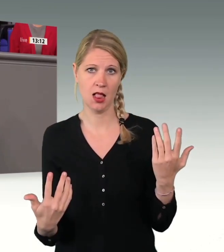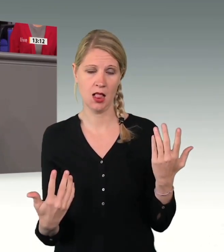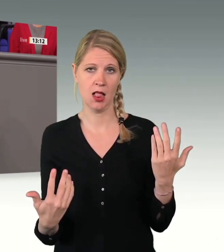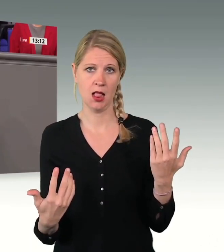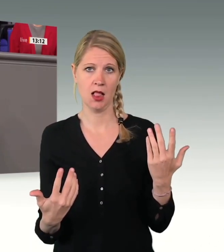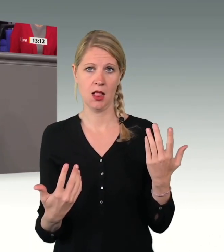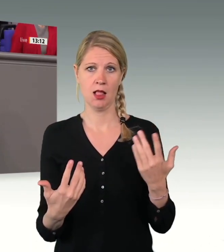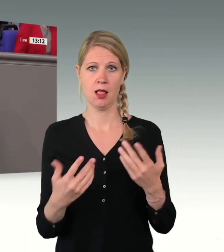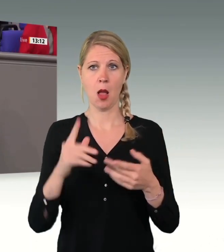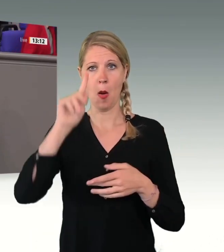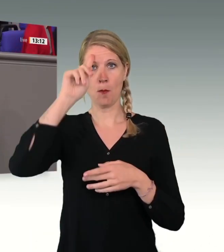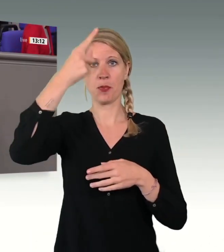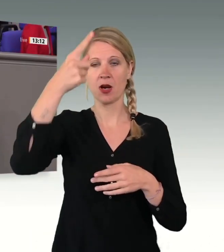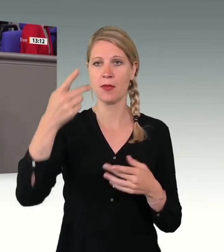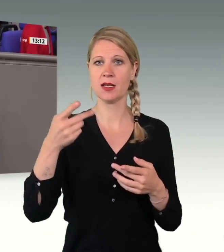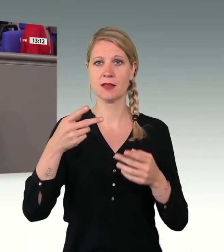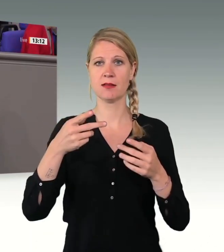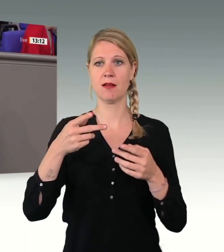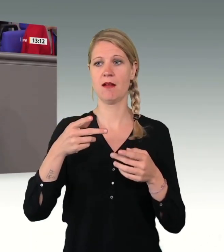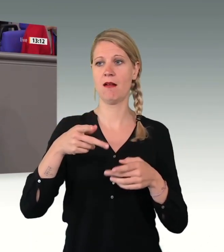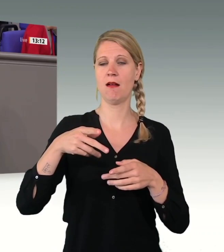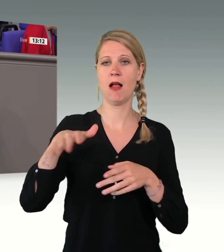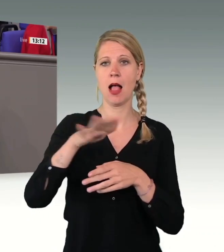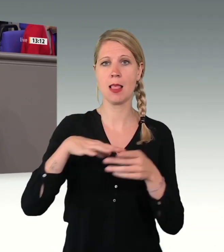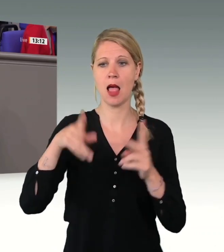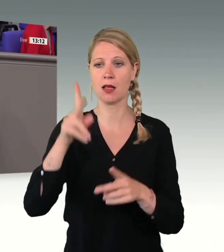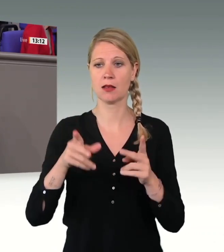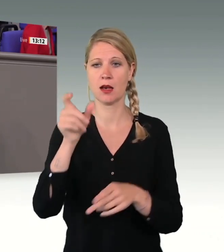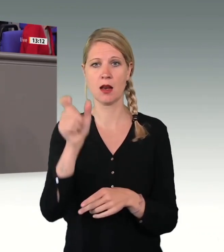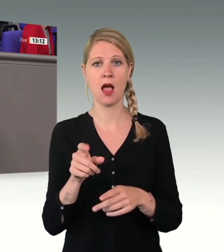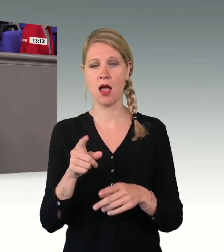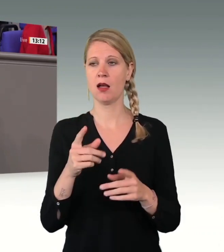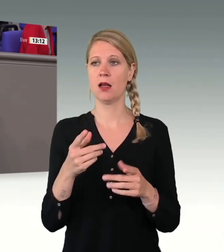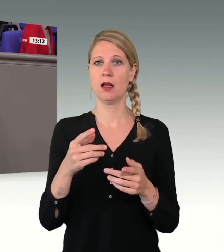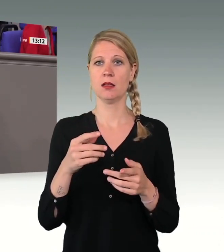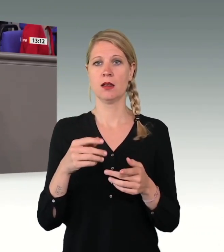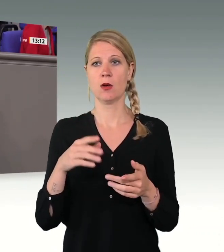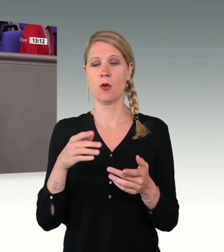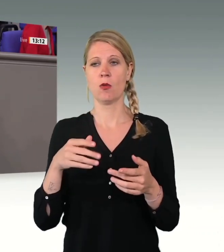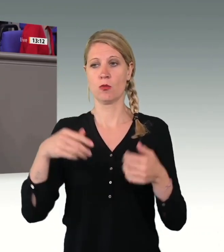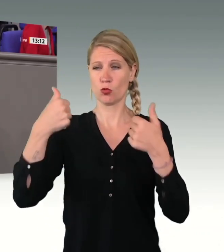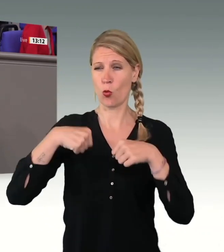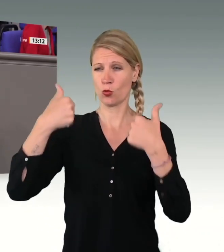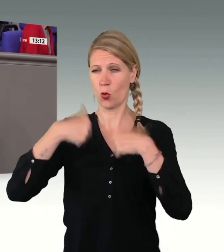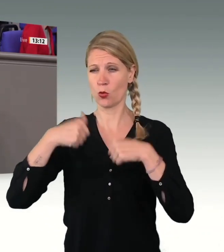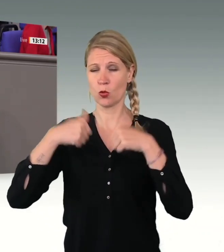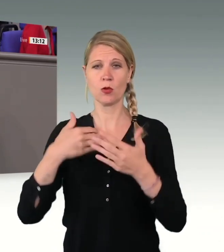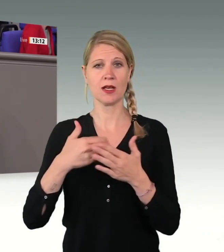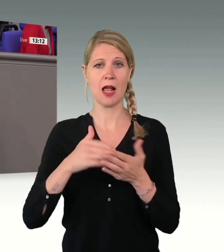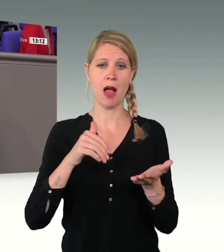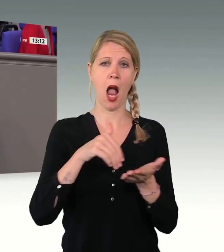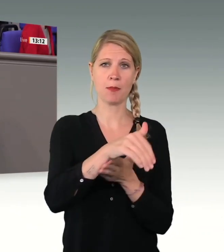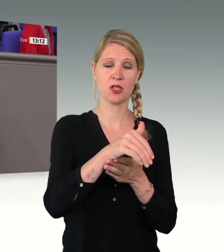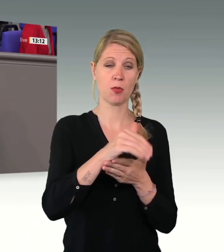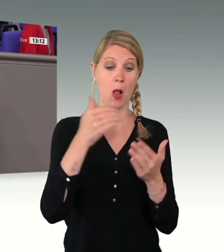Bürgermeister und Landräte brechen wegen massivstem Druck Abschiebungen ab, oft in letzter Minute. Die